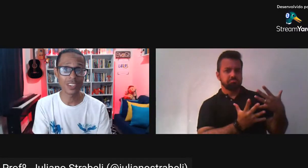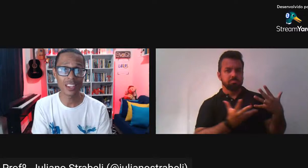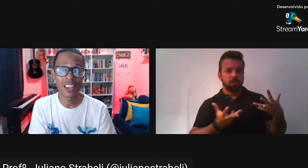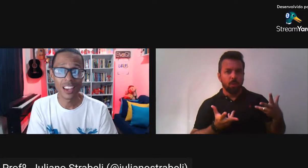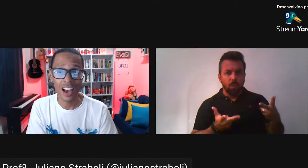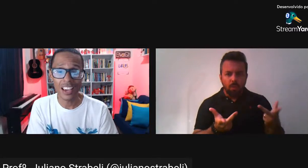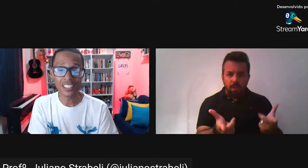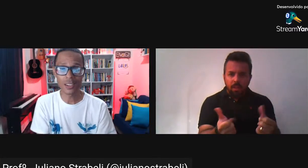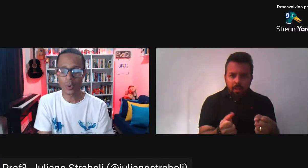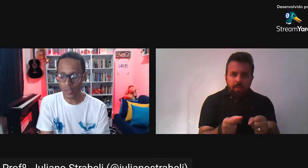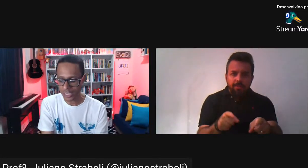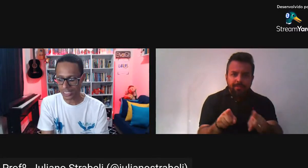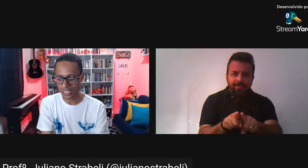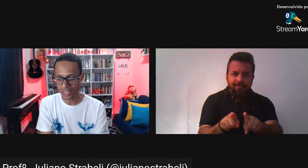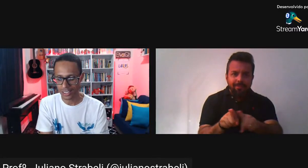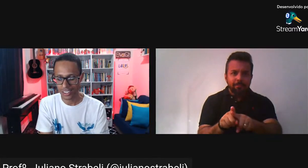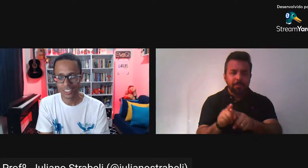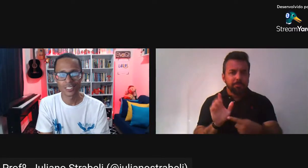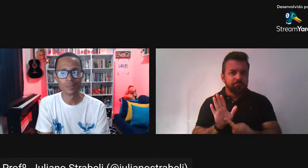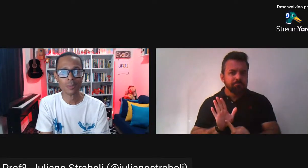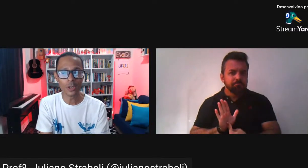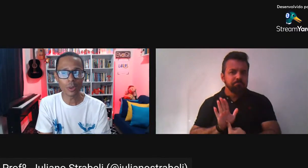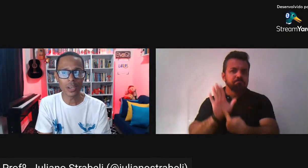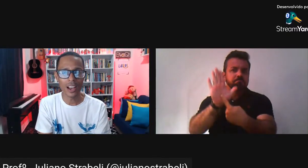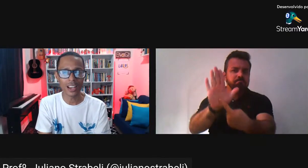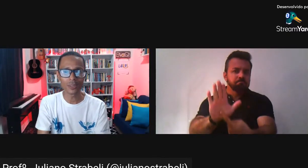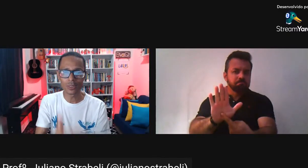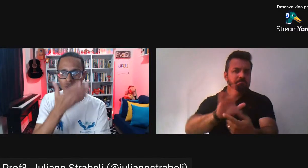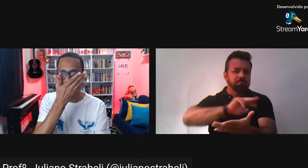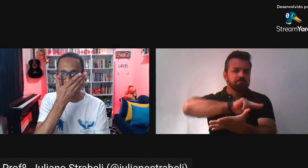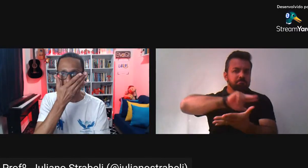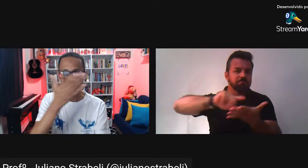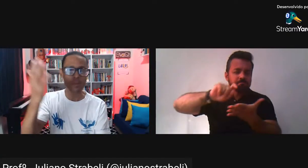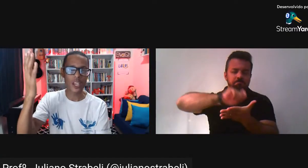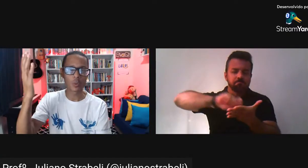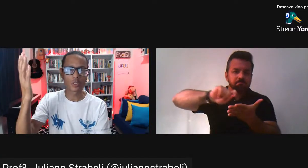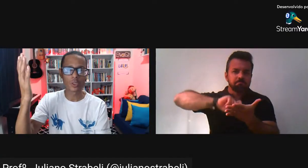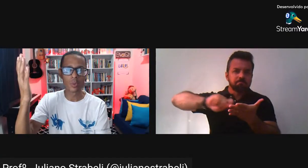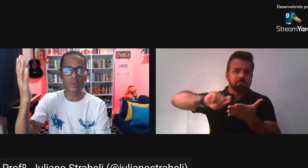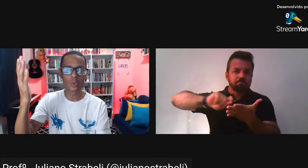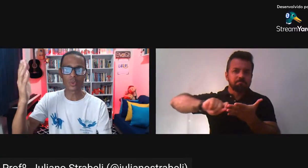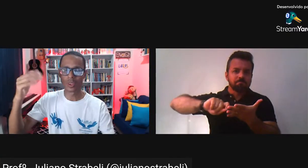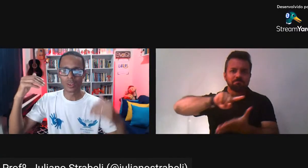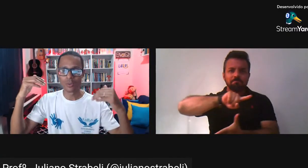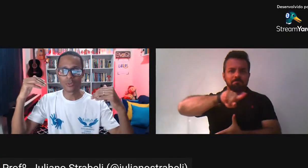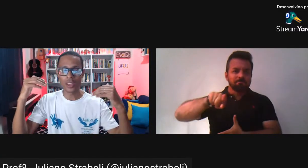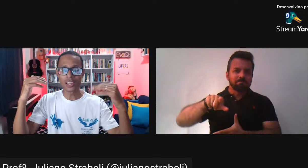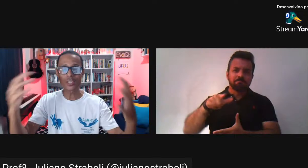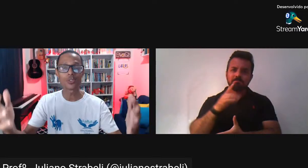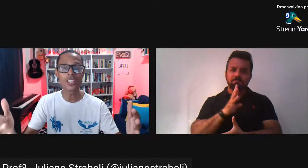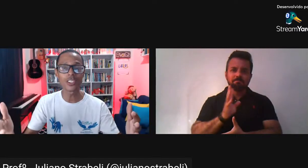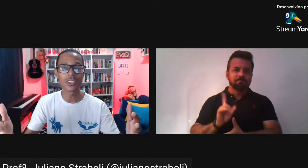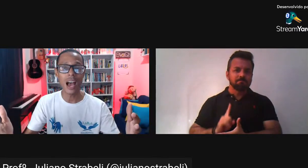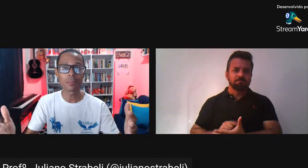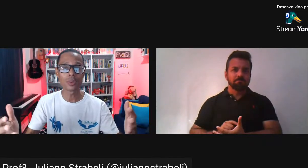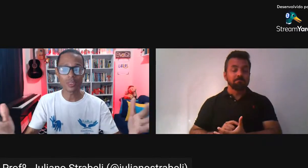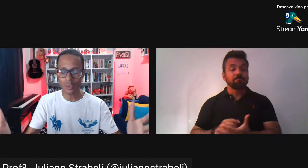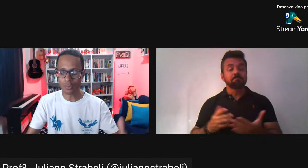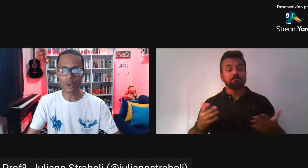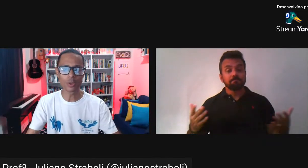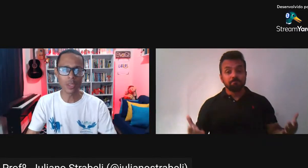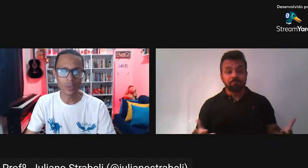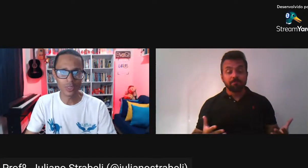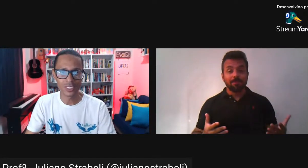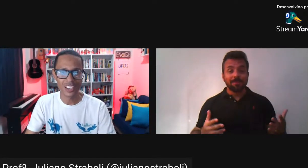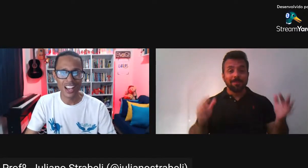talvez você Ainda não conheça Muito obrigado Beijo para todo mundo Feliz fim de sábado